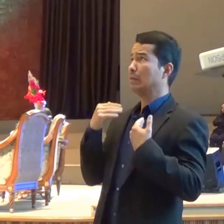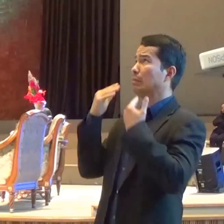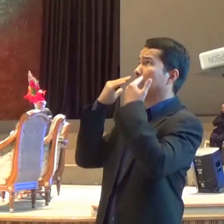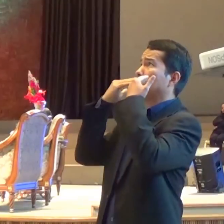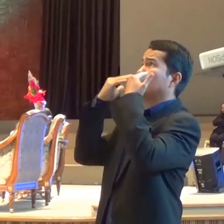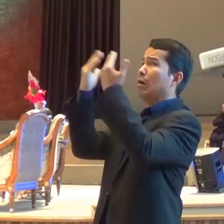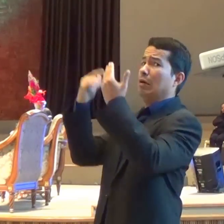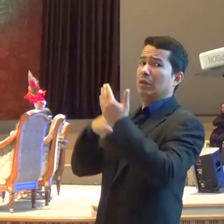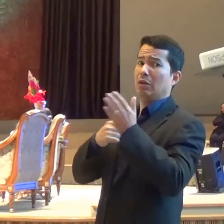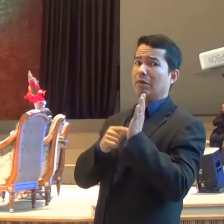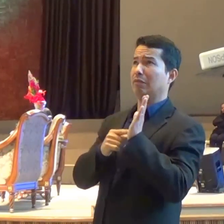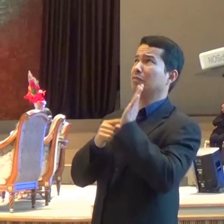conta está no negativo